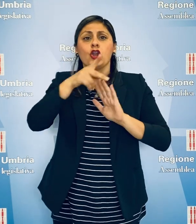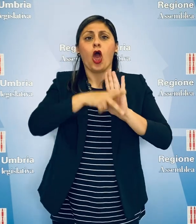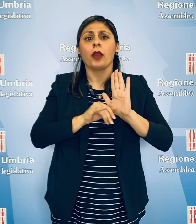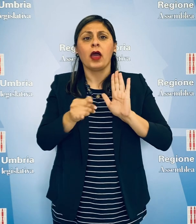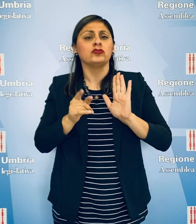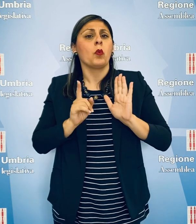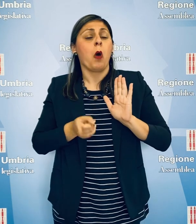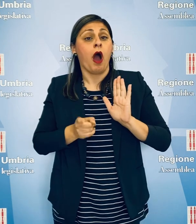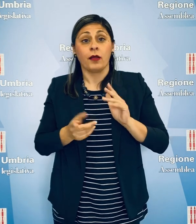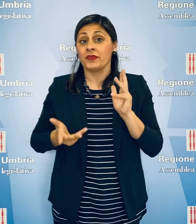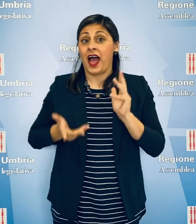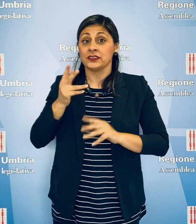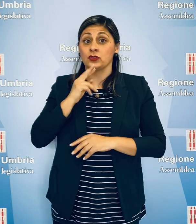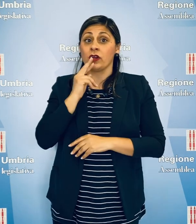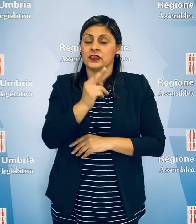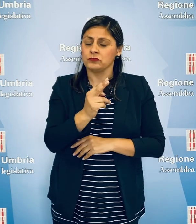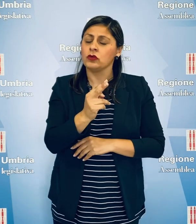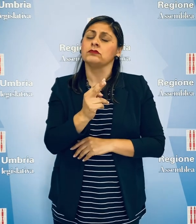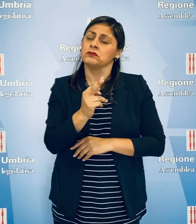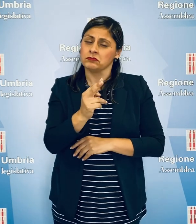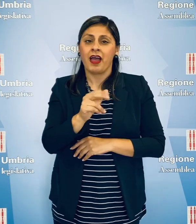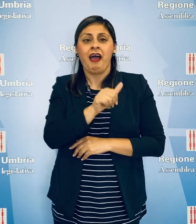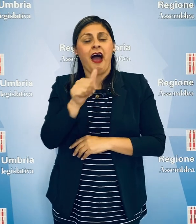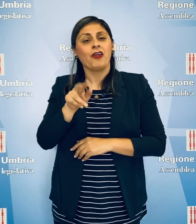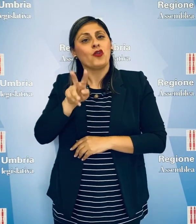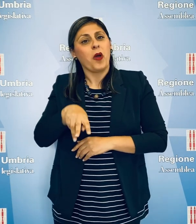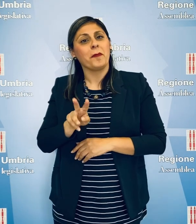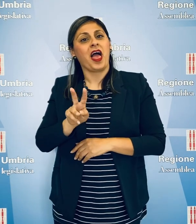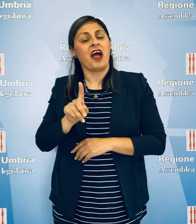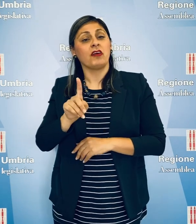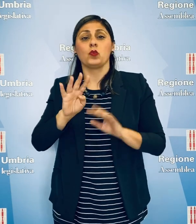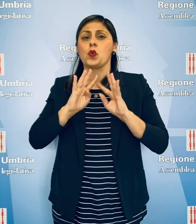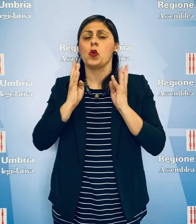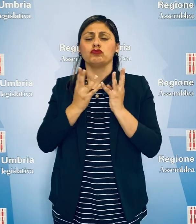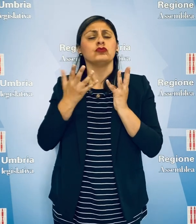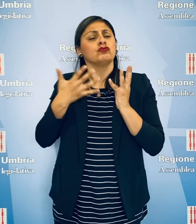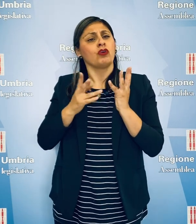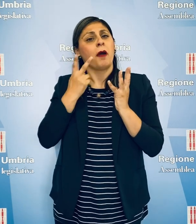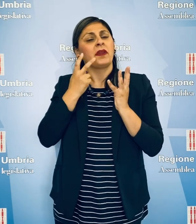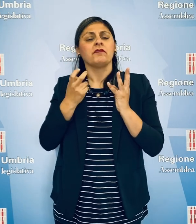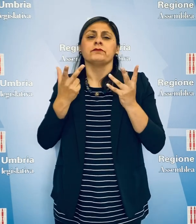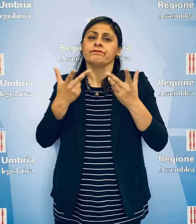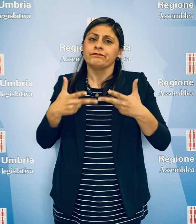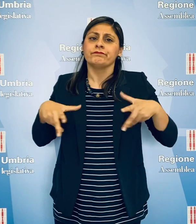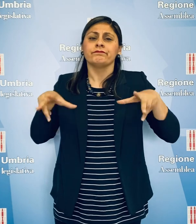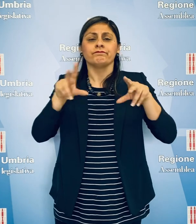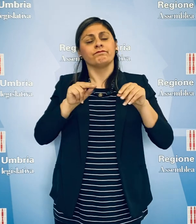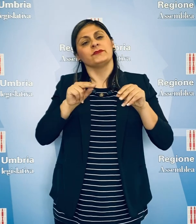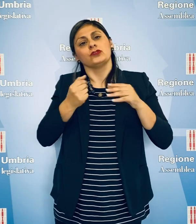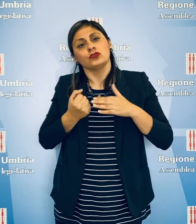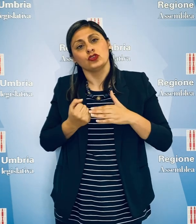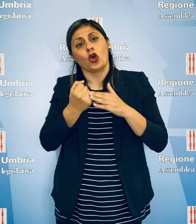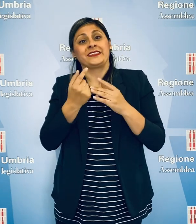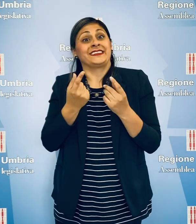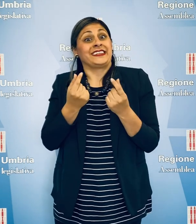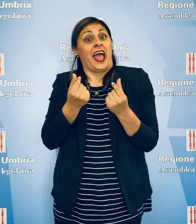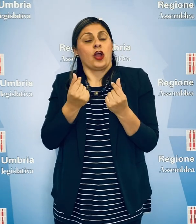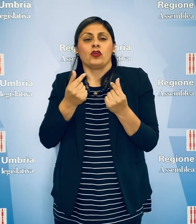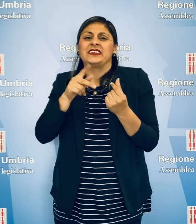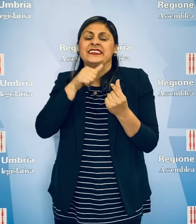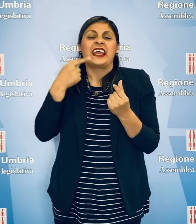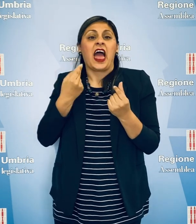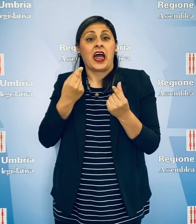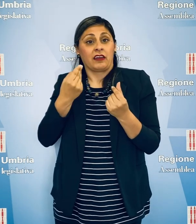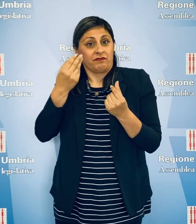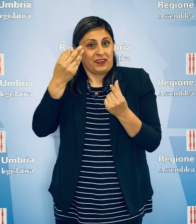e quali norme intende emanare. L'assessore ha risposto che anche per il 2021 la Giunta ha previsto di riproporre la misura di